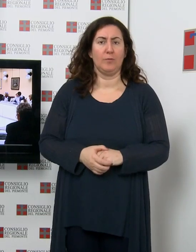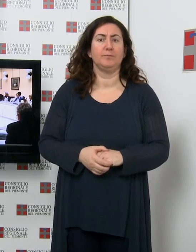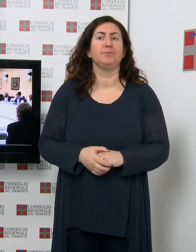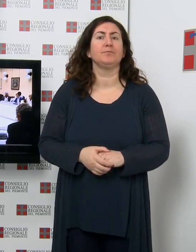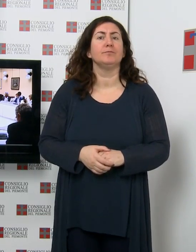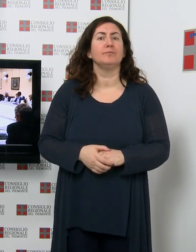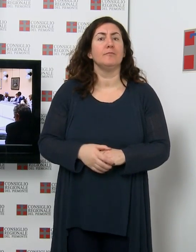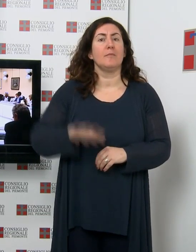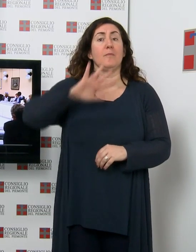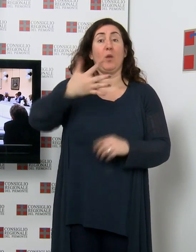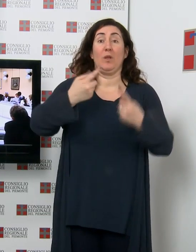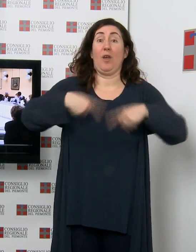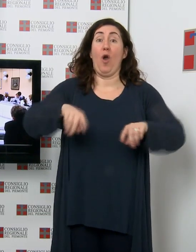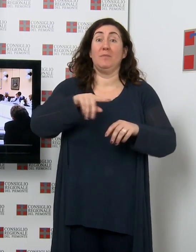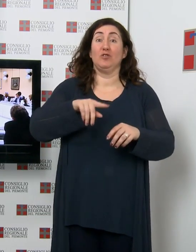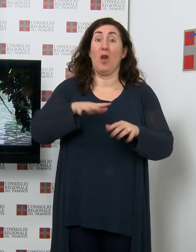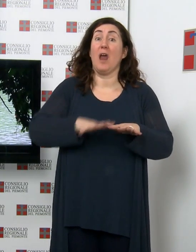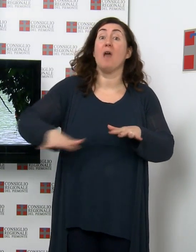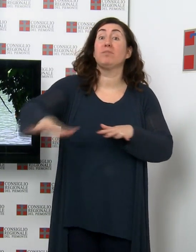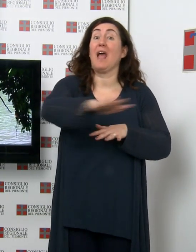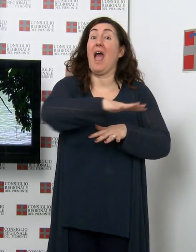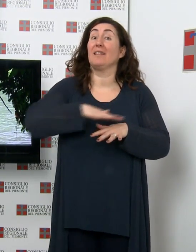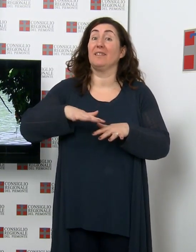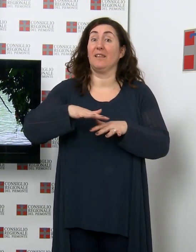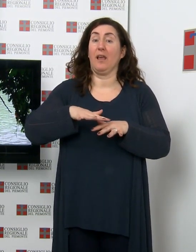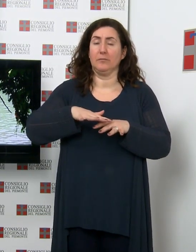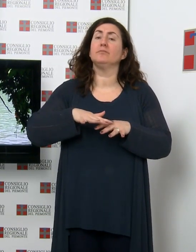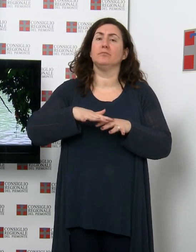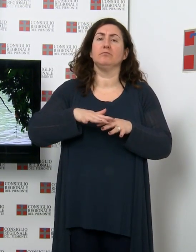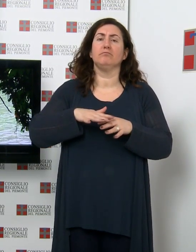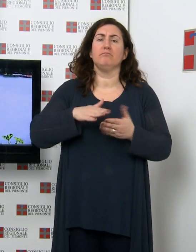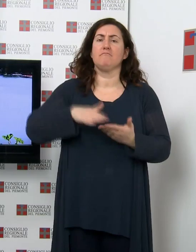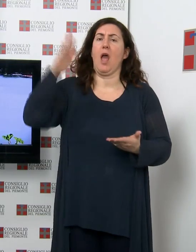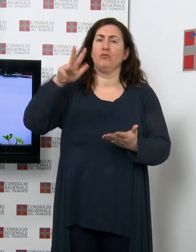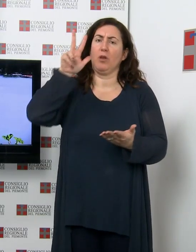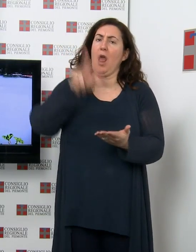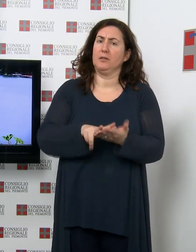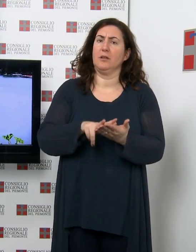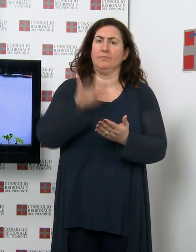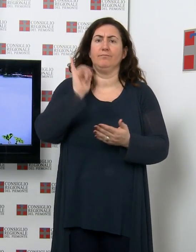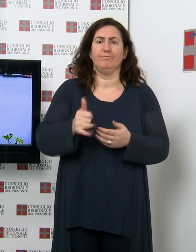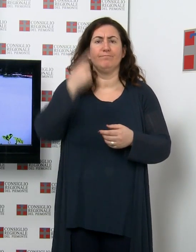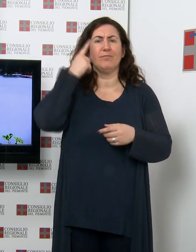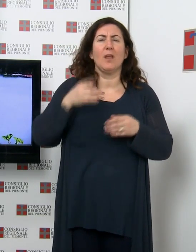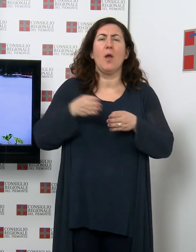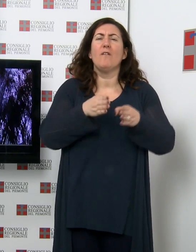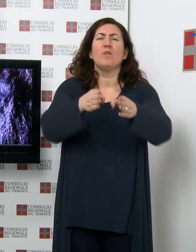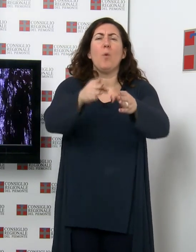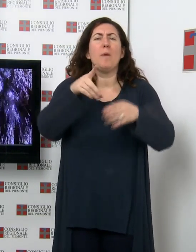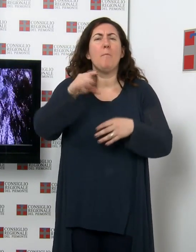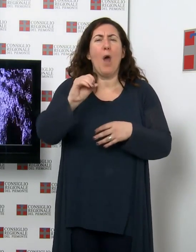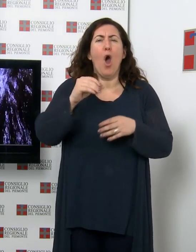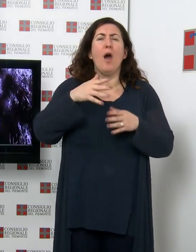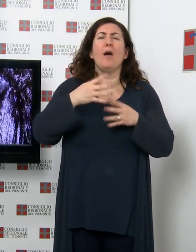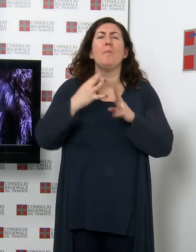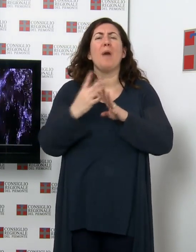La quinta Commissione Ambiente ha deliberato a maggioranza parere favorevole alla modifica dei confini del Parco Fluviale del Po nel territorio del